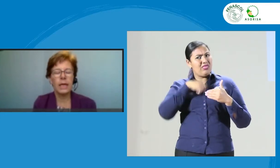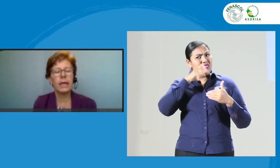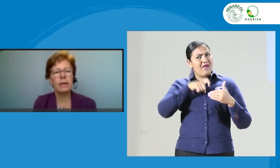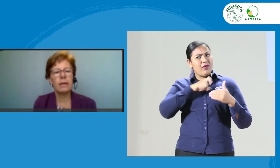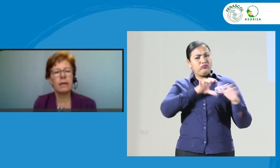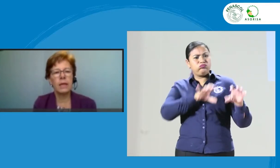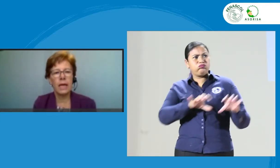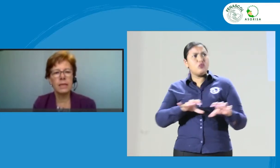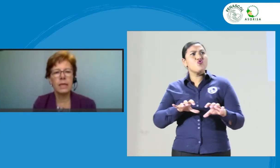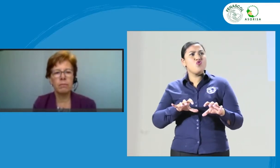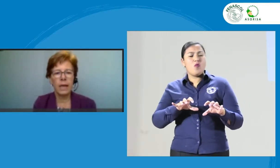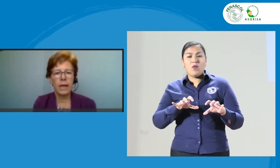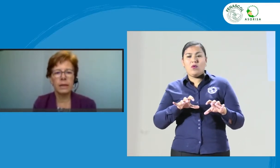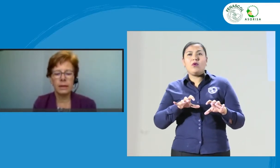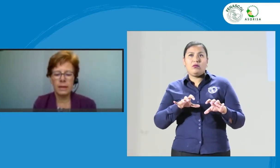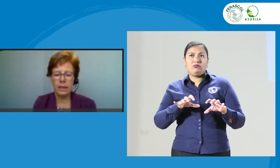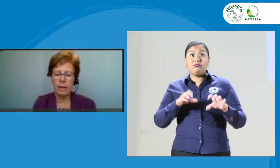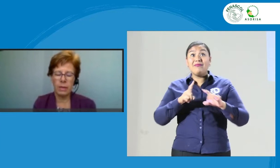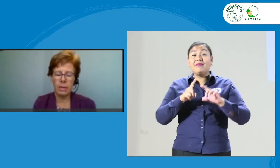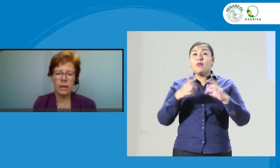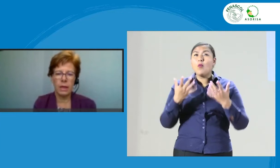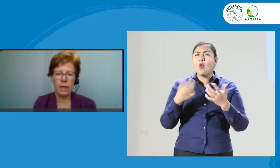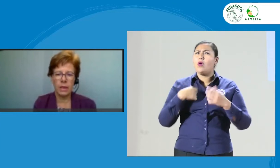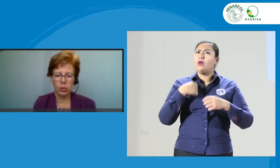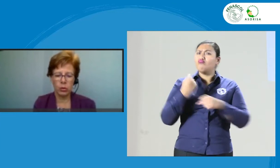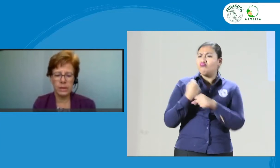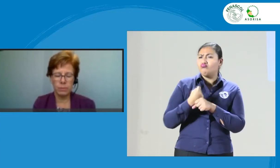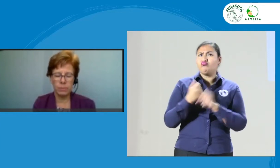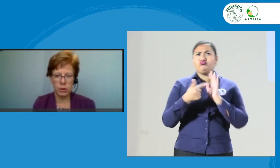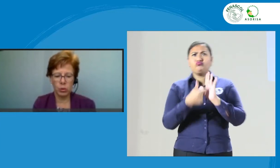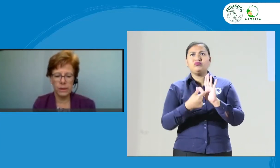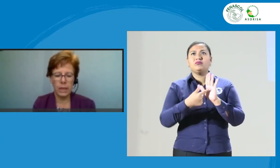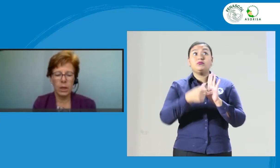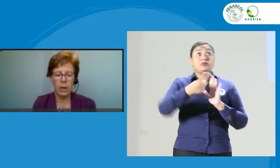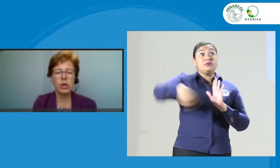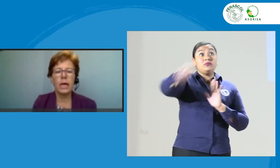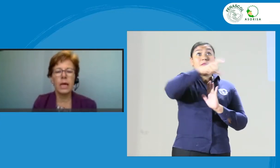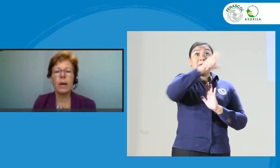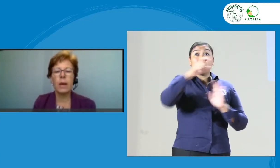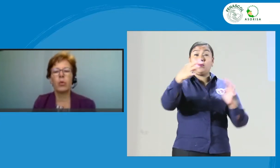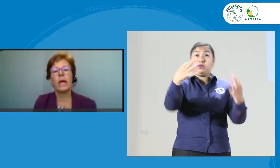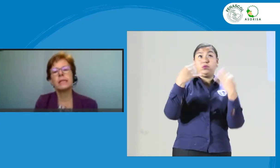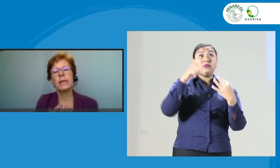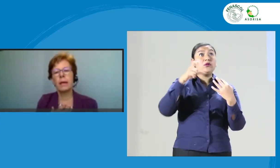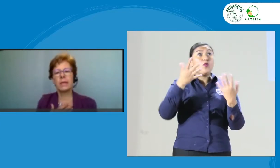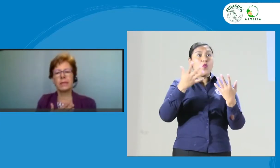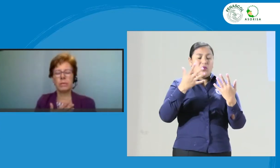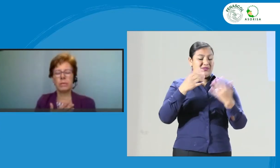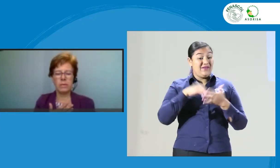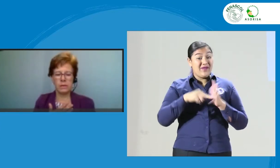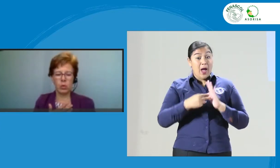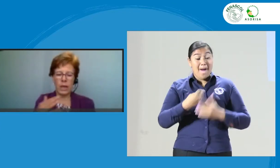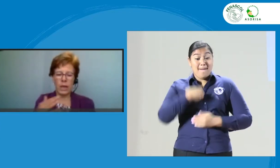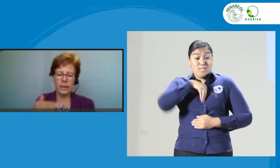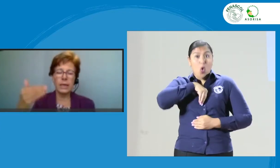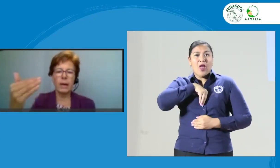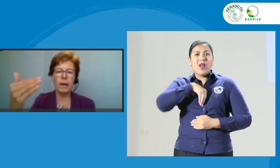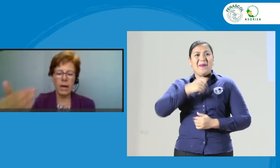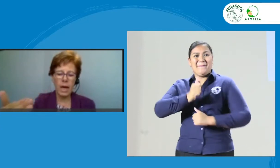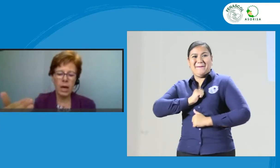actividades que impactan directamente la vida de otras personas. O sea, la moral se queda más en mí misma. La ética va a